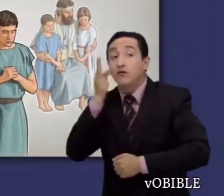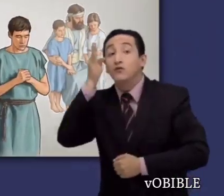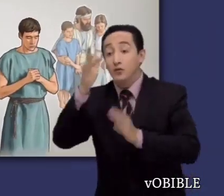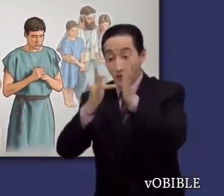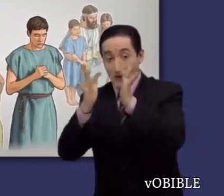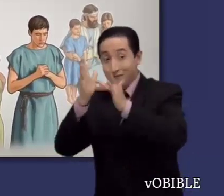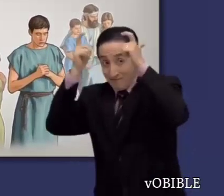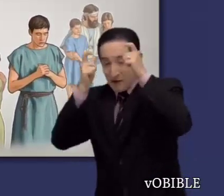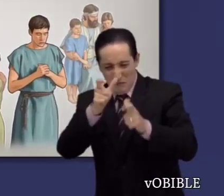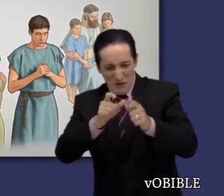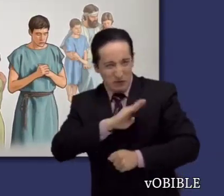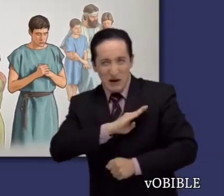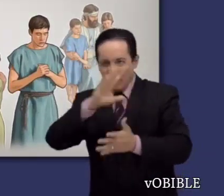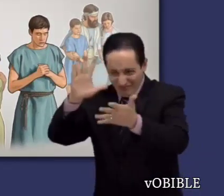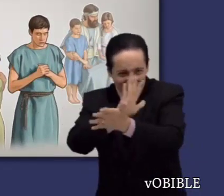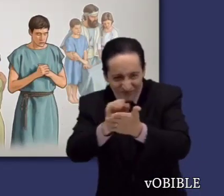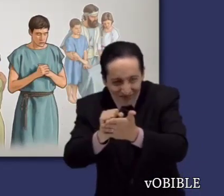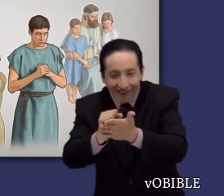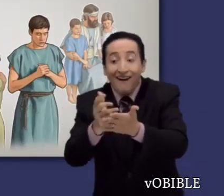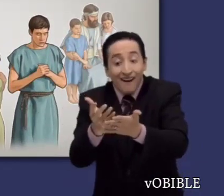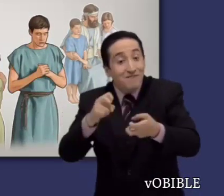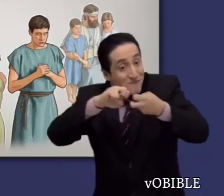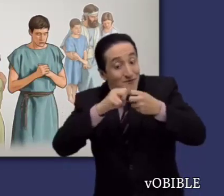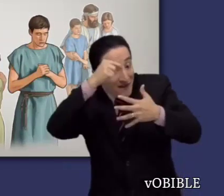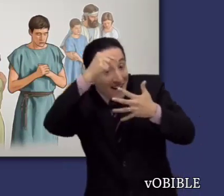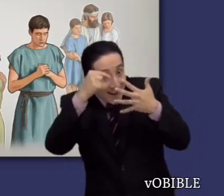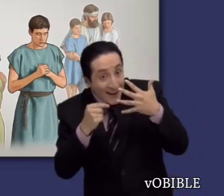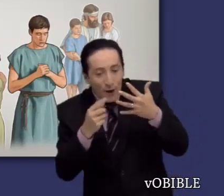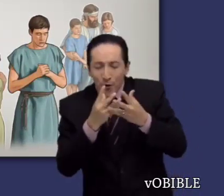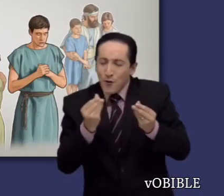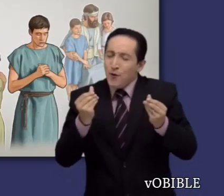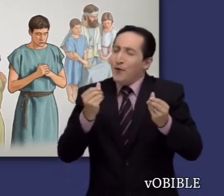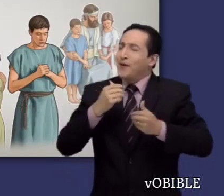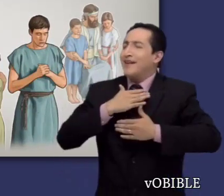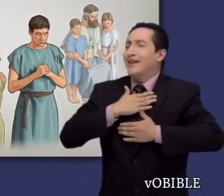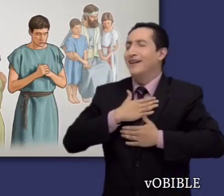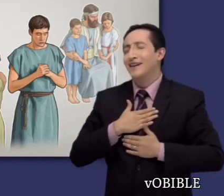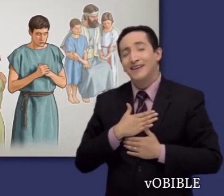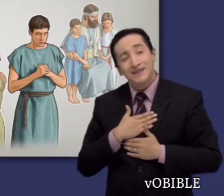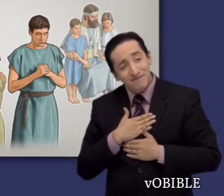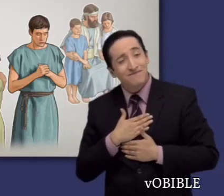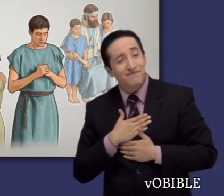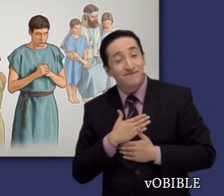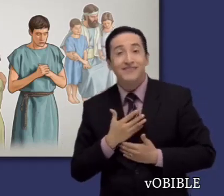dejarán de hacerlo cuando Cristo, el glorioso Rey del Reino, venga a destruir a los enemigos de Dios.